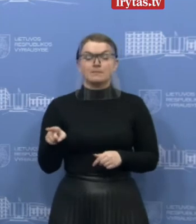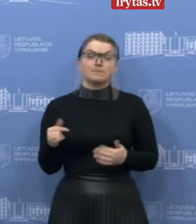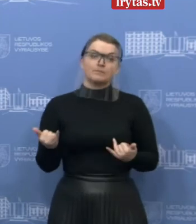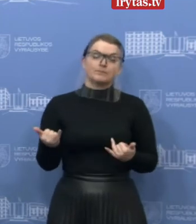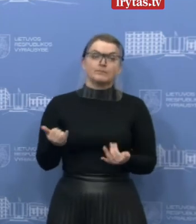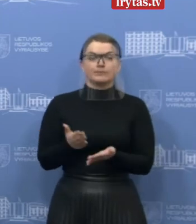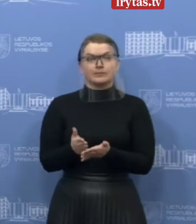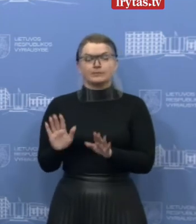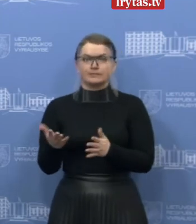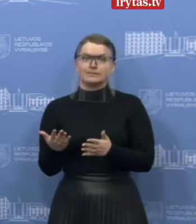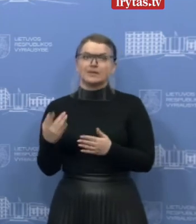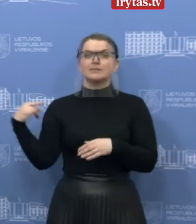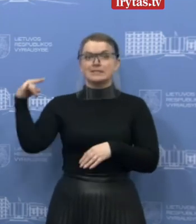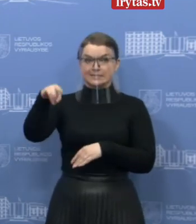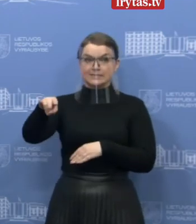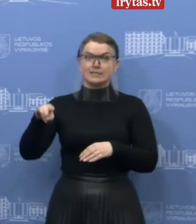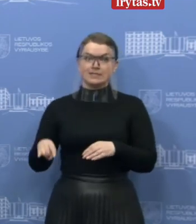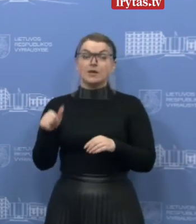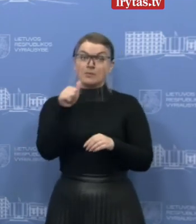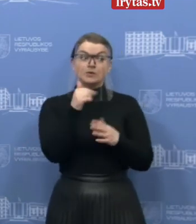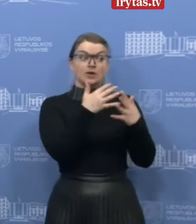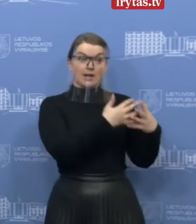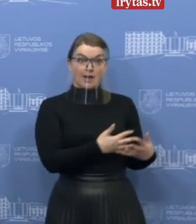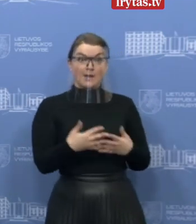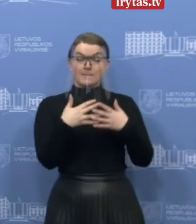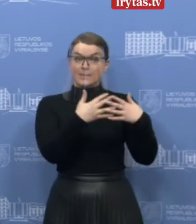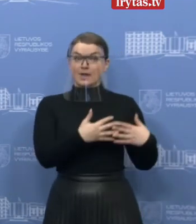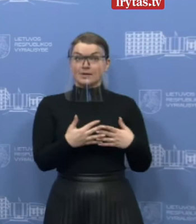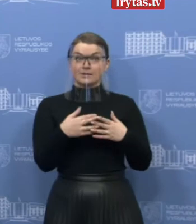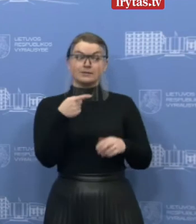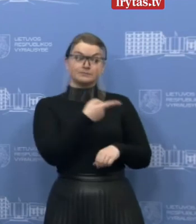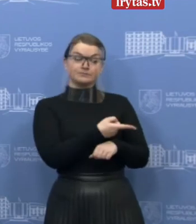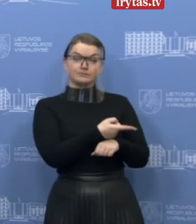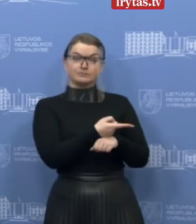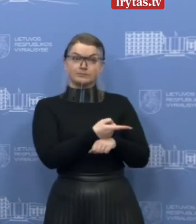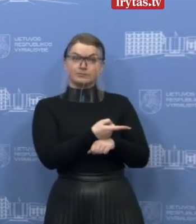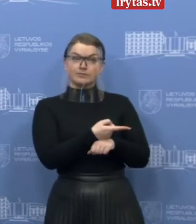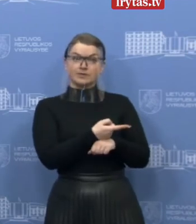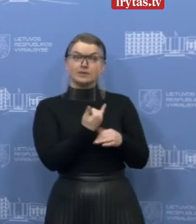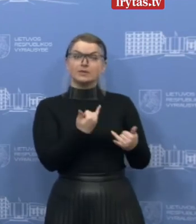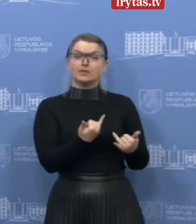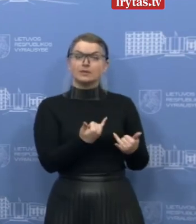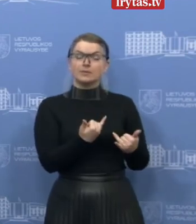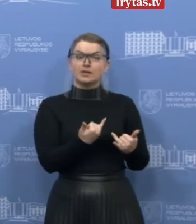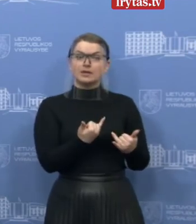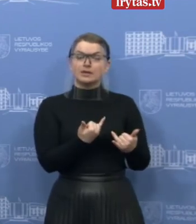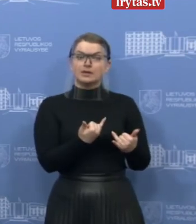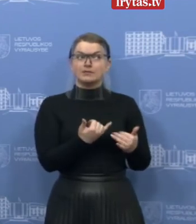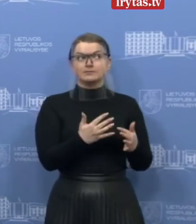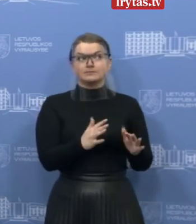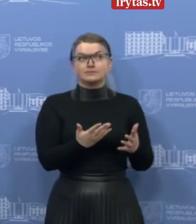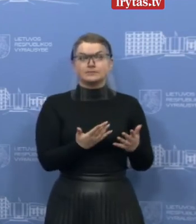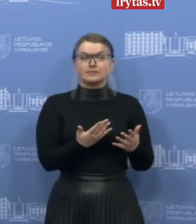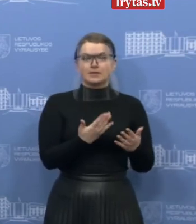veikiančius skrydžius Amerikoje, jungtinėse Amerikos valstyjose. Irgi turime tokį, sakyčiau,